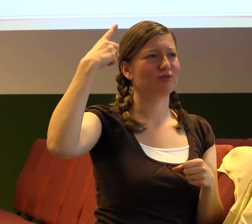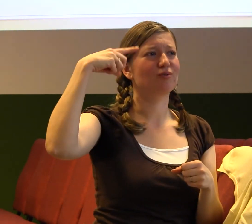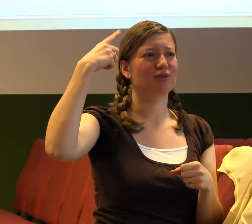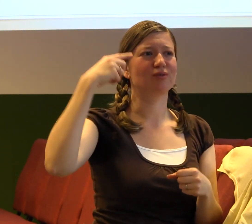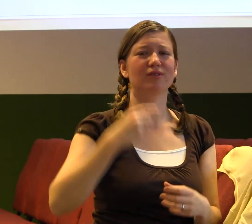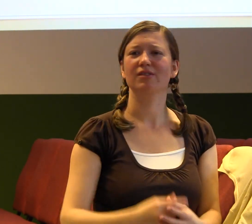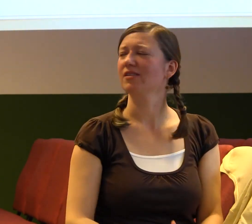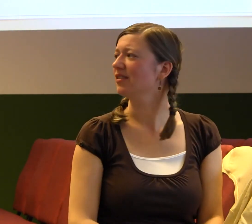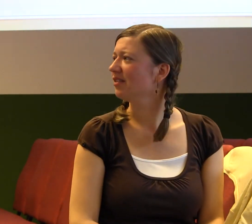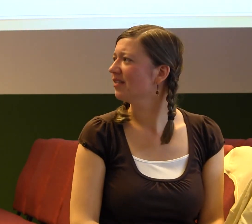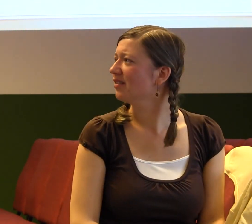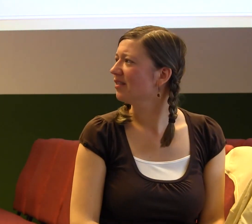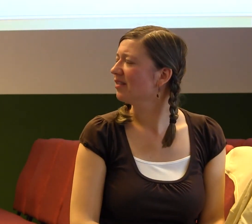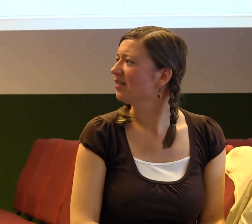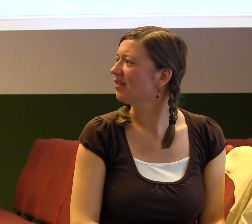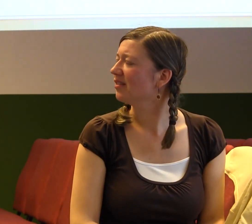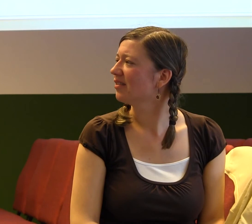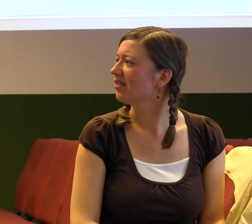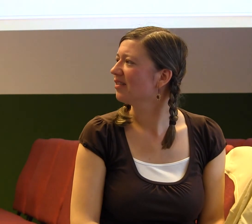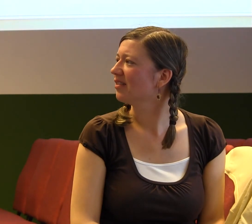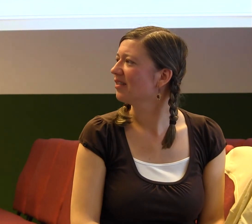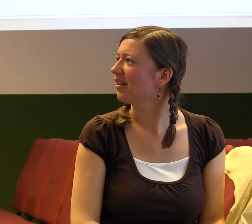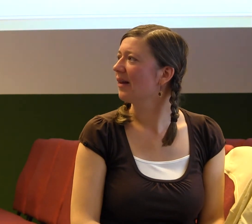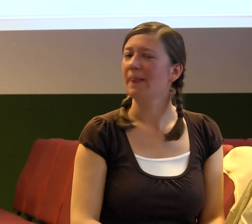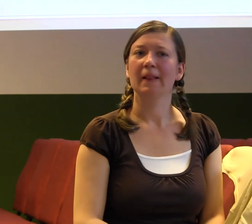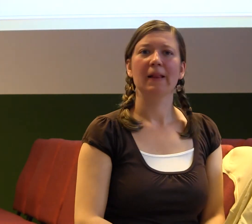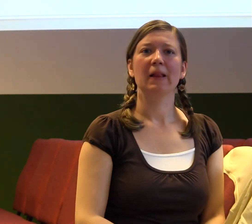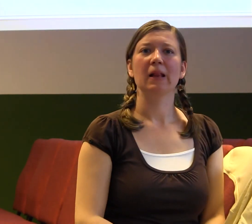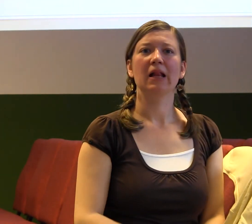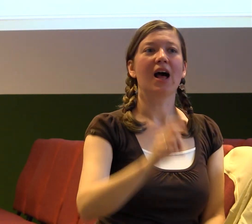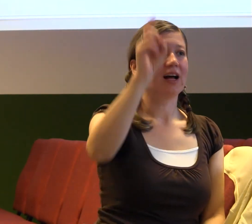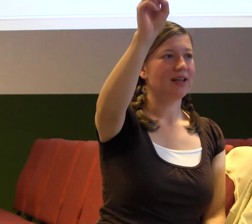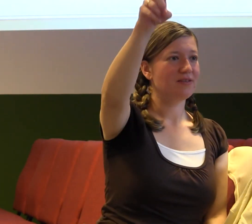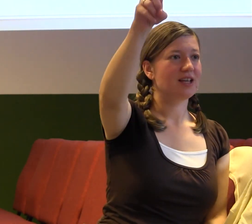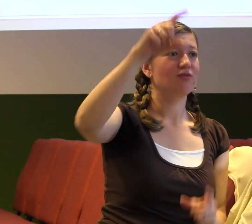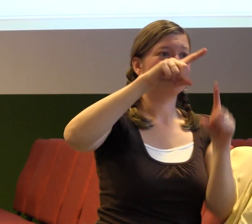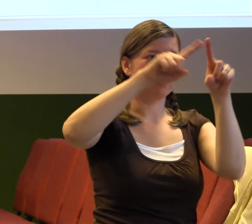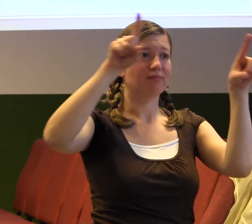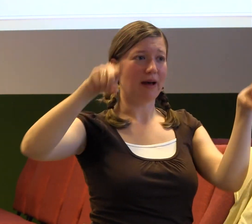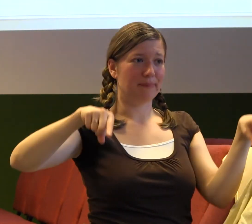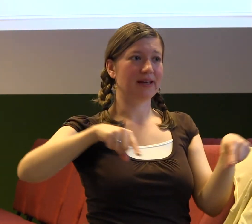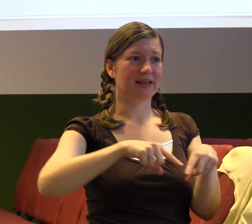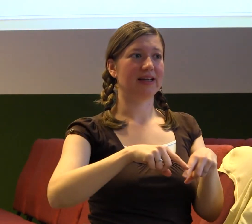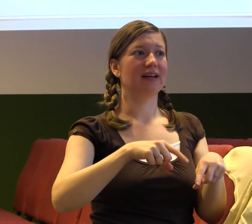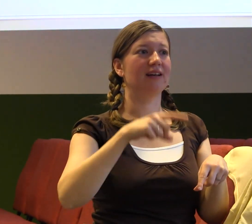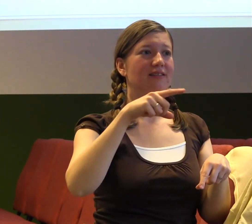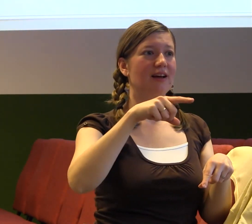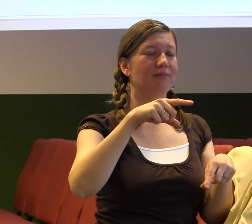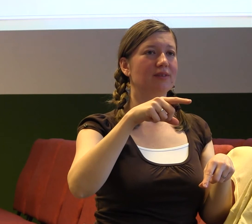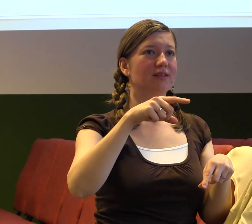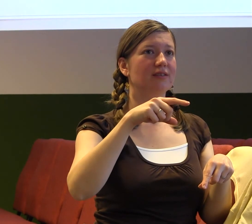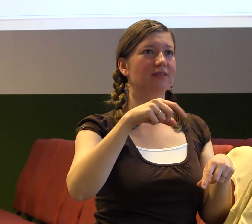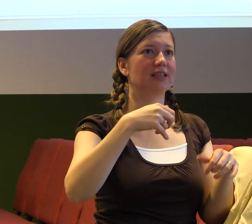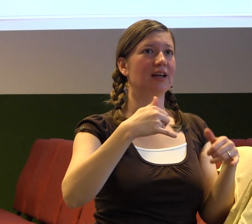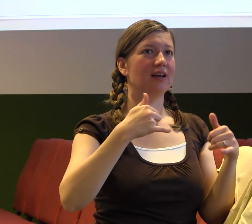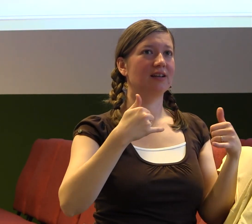a já jsem na ně vytiskla takové verše, které se týkají práce. Kdyby někdo měl o to zájem, chtěl si